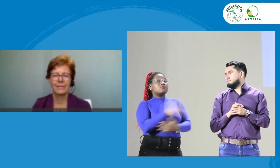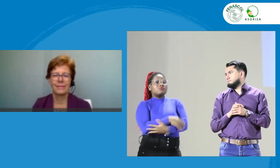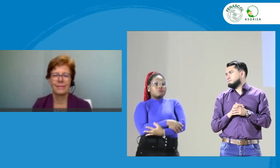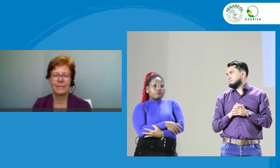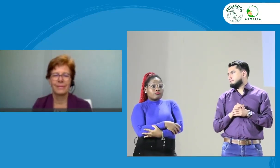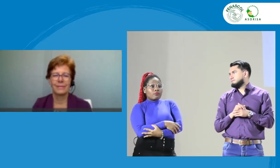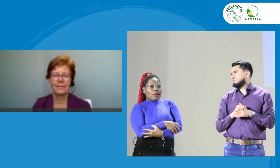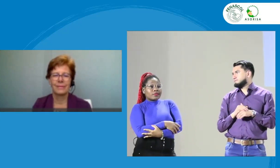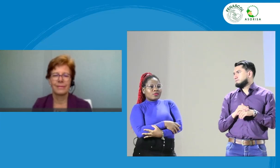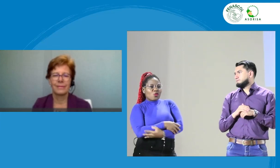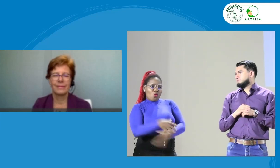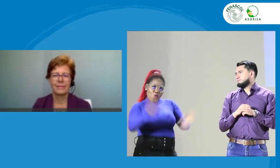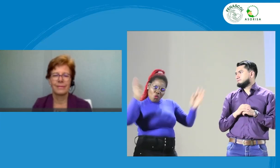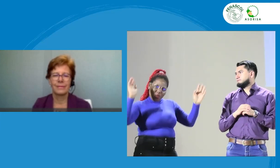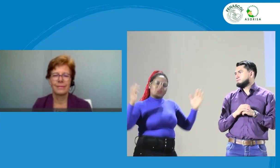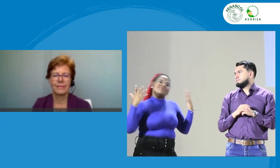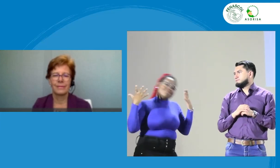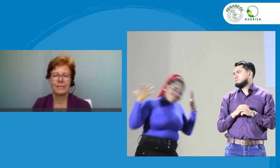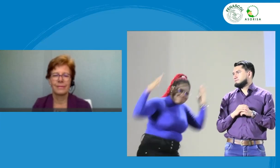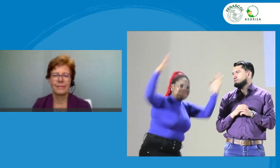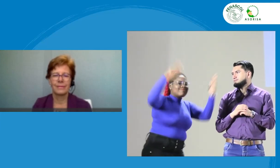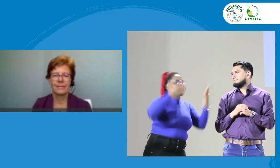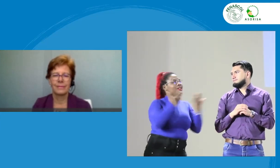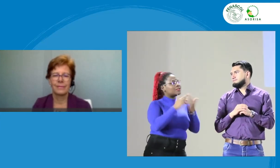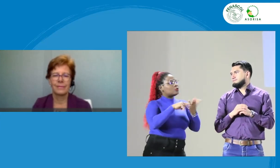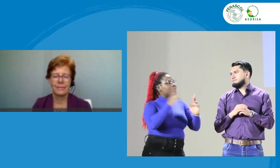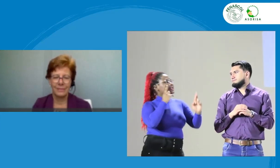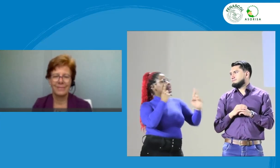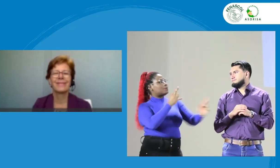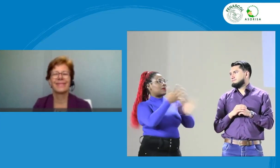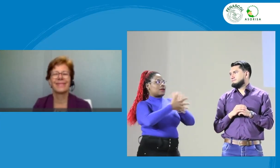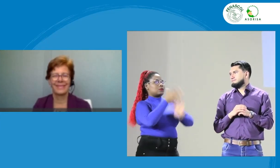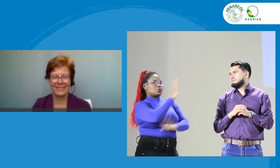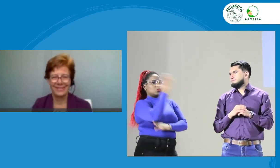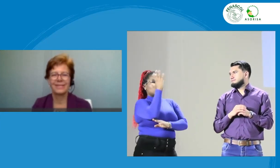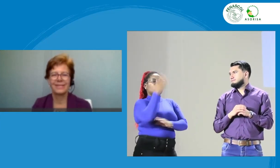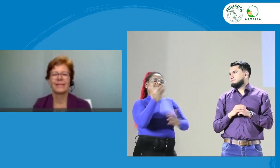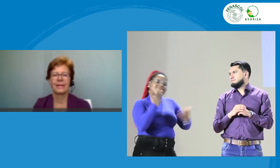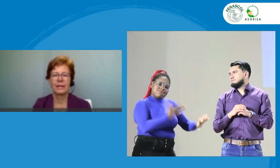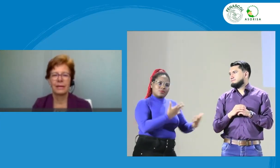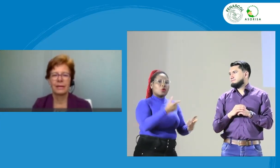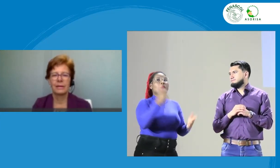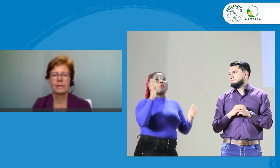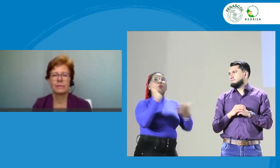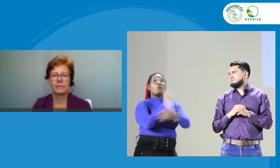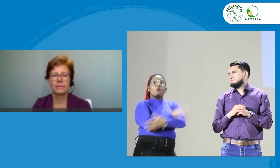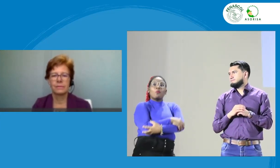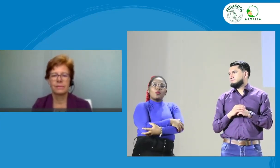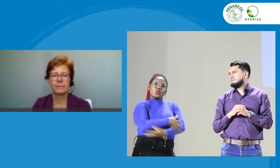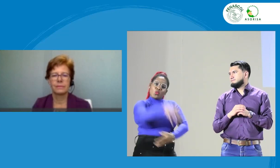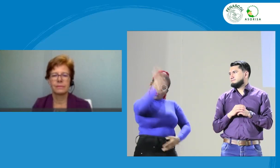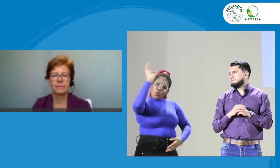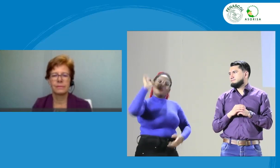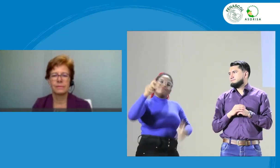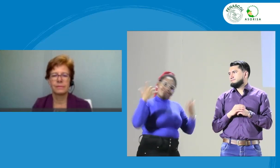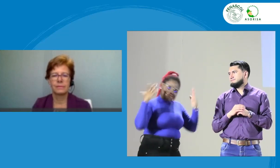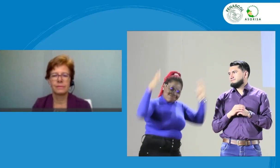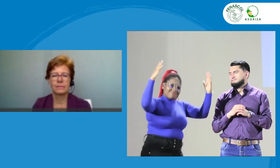Y a las personas que nos están viendo también, pues es importante que conozco y agradecerles a los que nos estamos viendo.